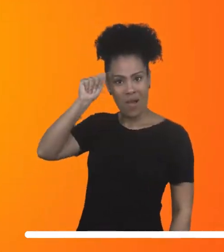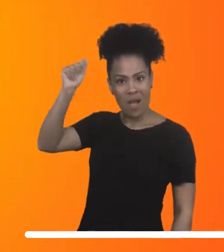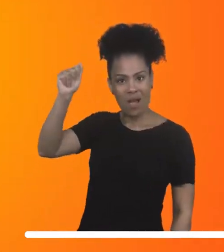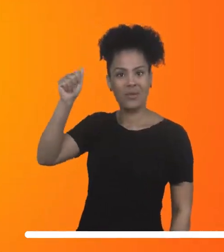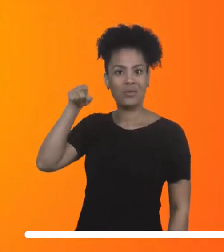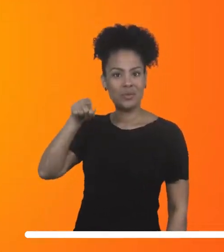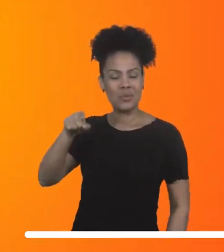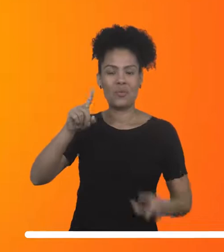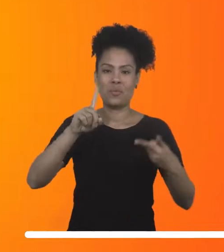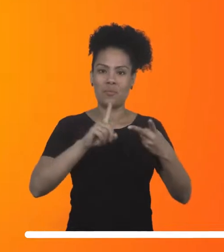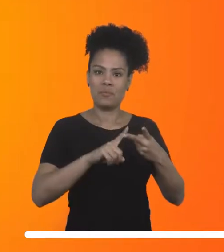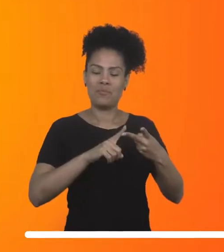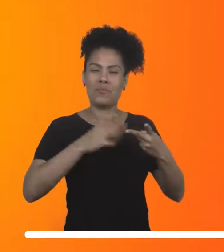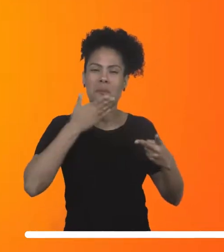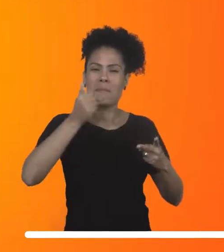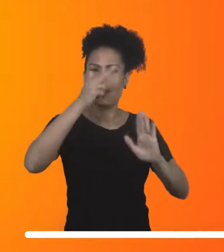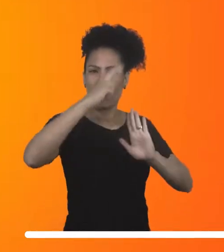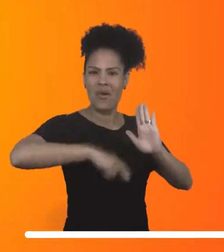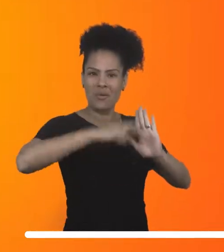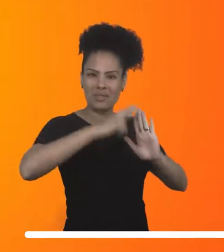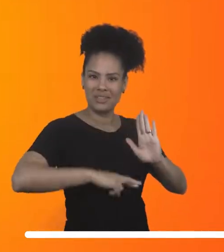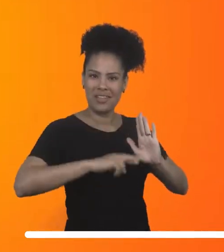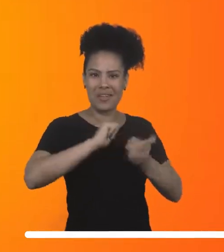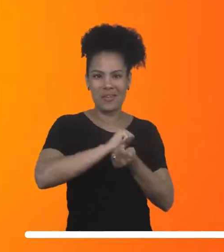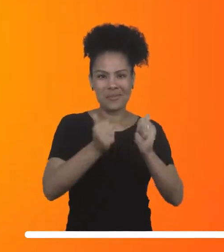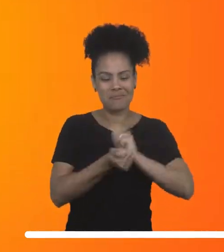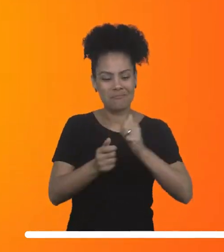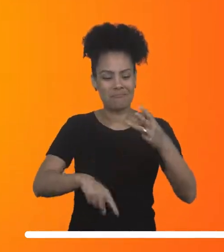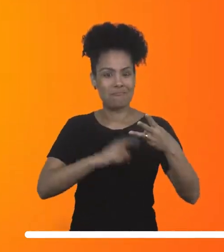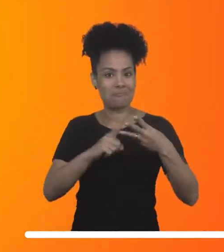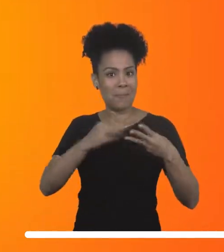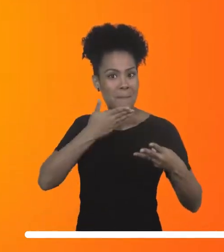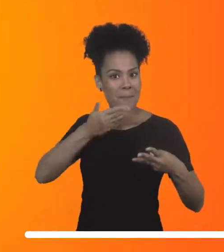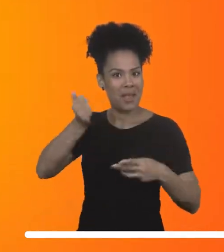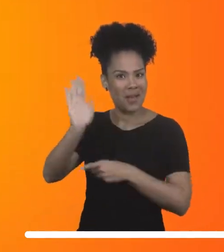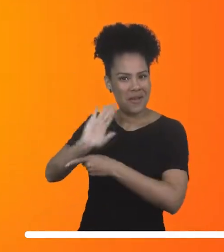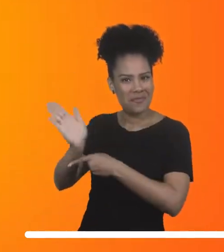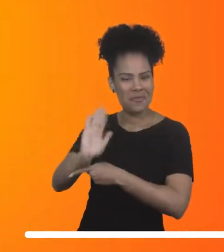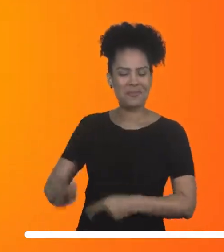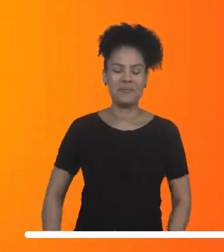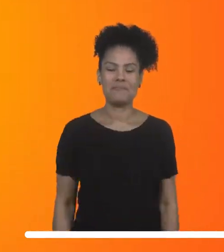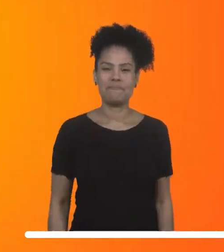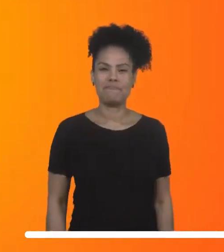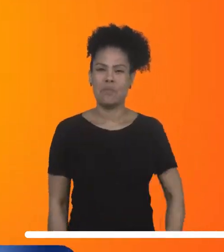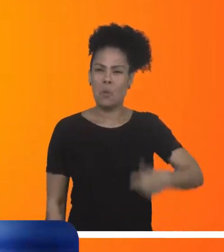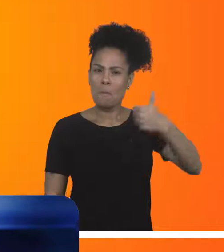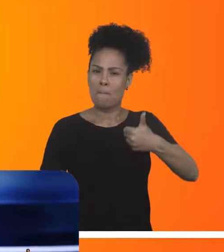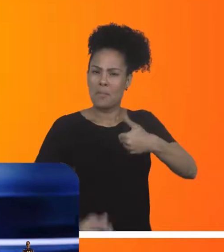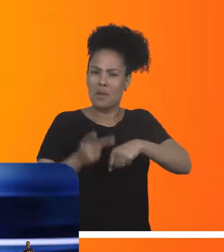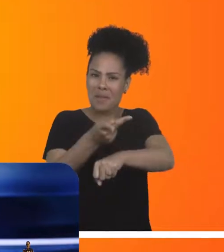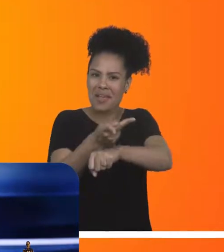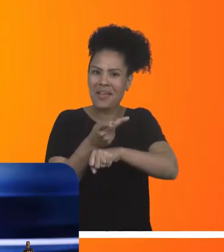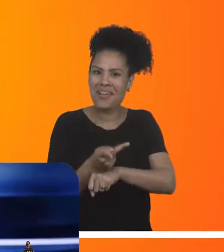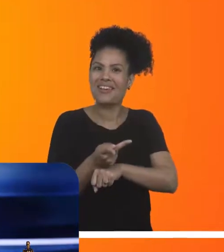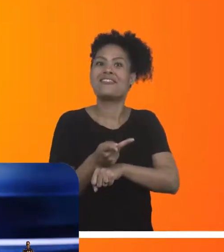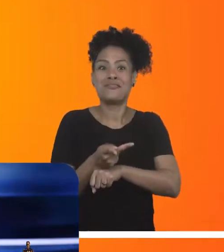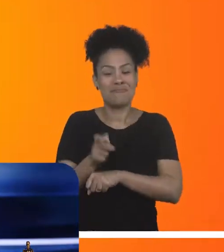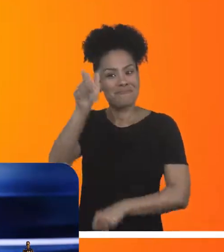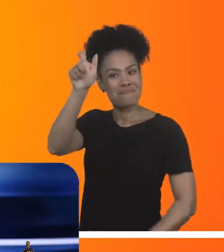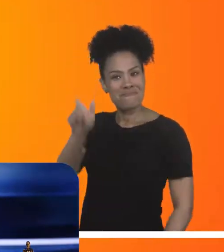Melhor Roteiro Adaptado e Melhor Filme. O prêmio de Melhor Ator Coadjuvante fez de Troy Kotzer o primeiro